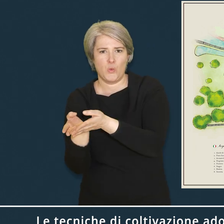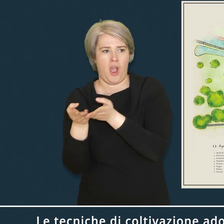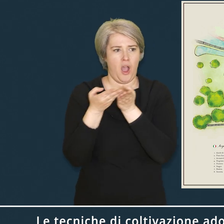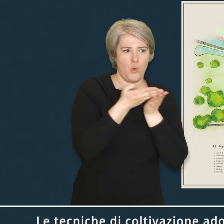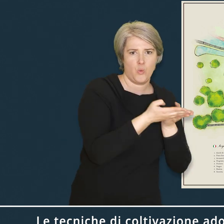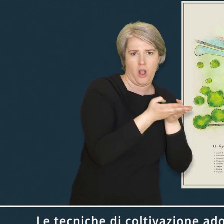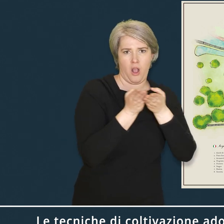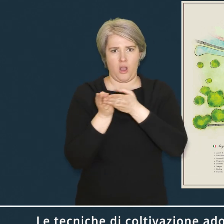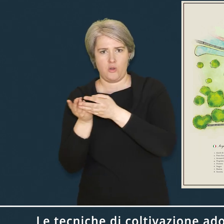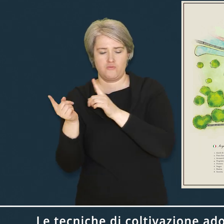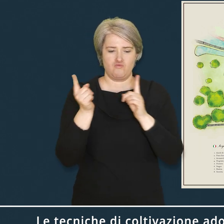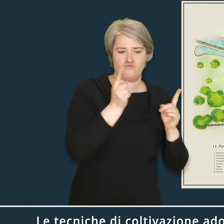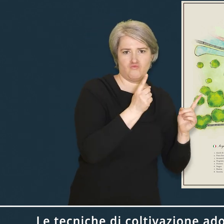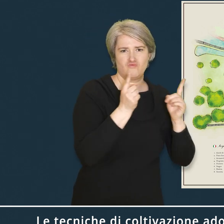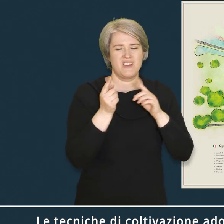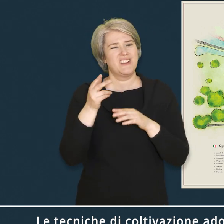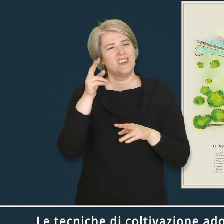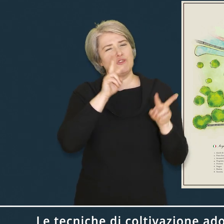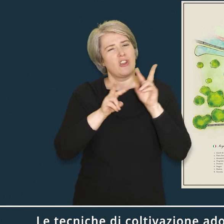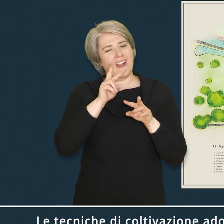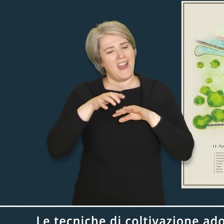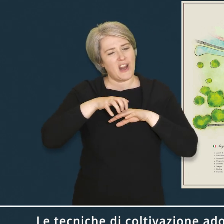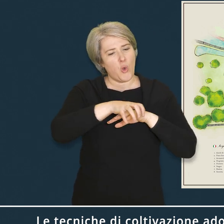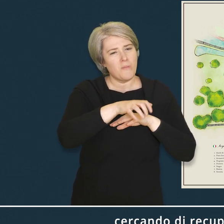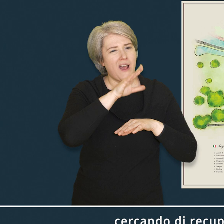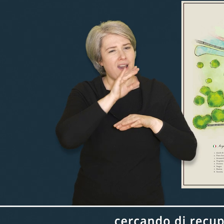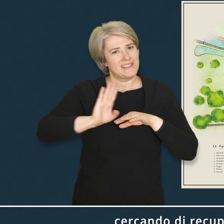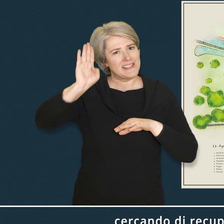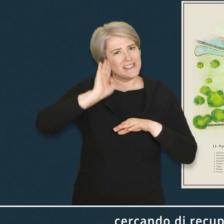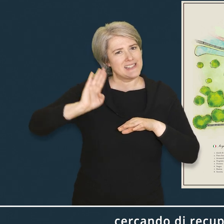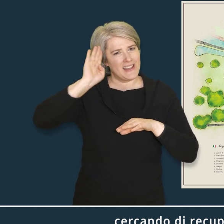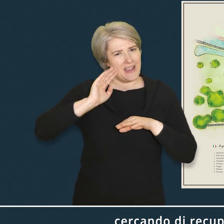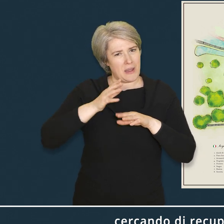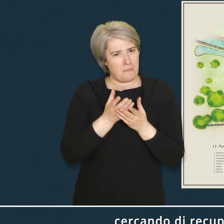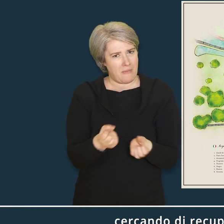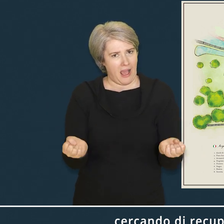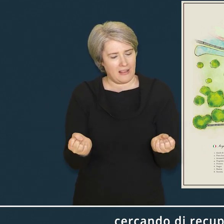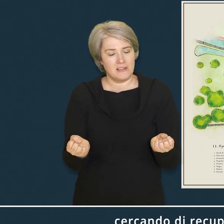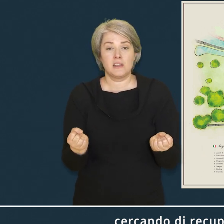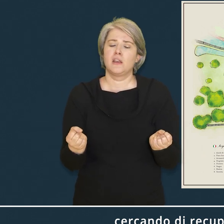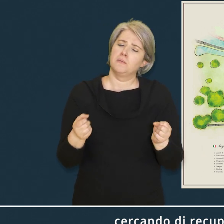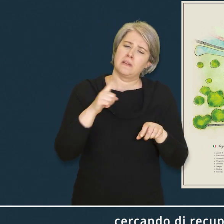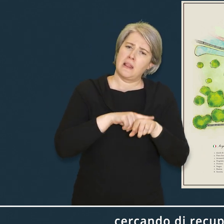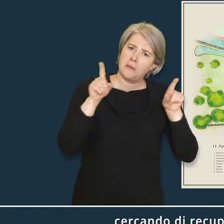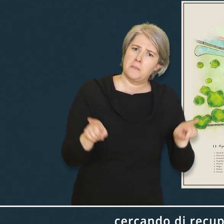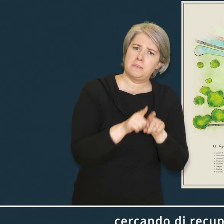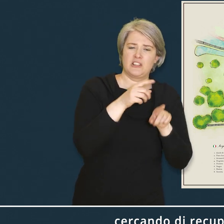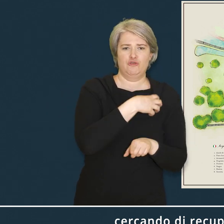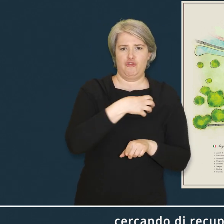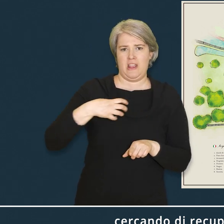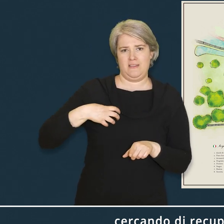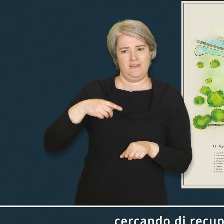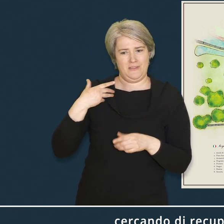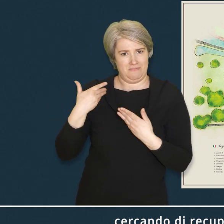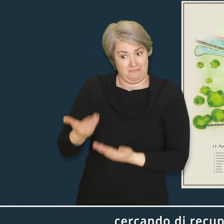e favoriscono la sinergia tra le diverse piante cercando di recuperare antiche pratiche alla luce degli